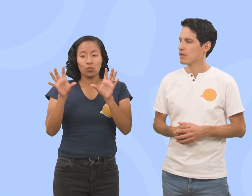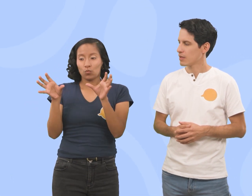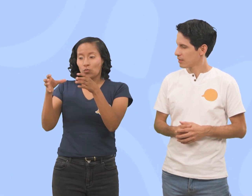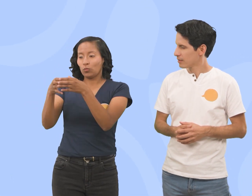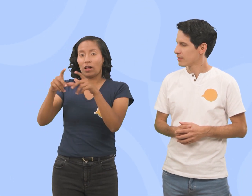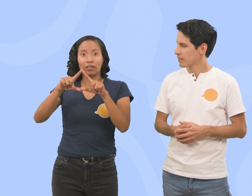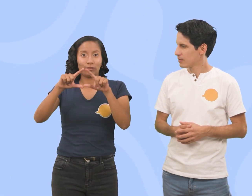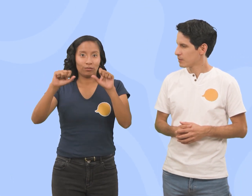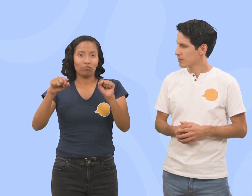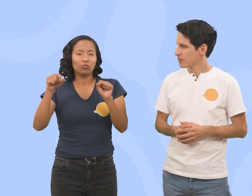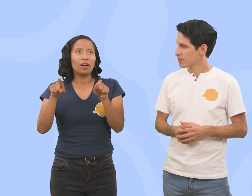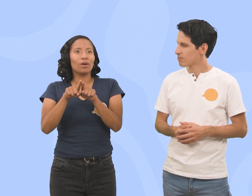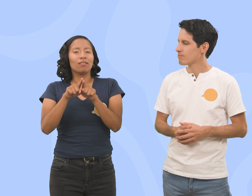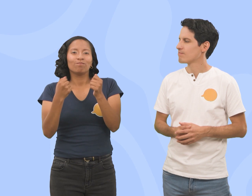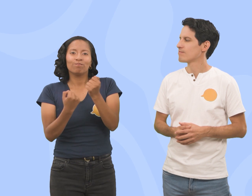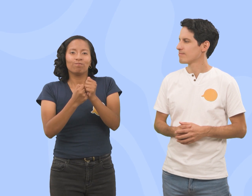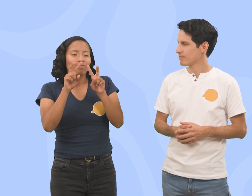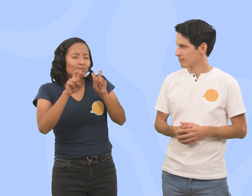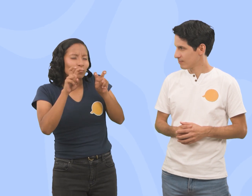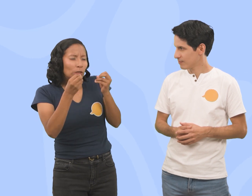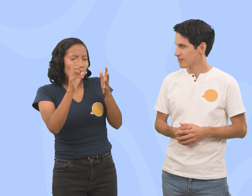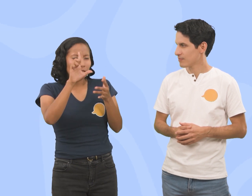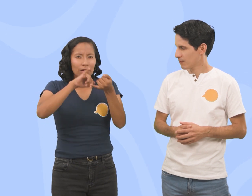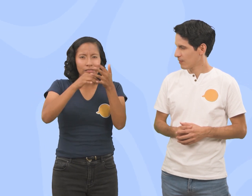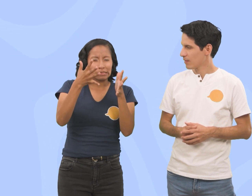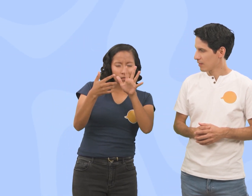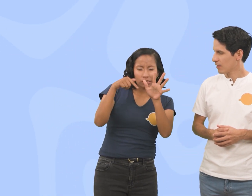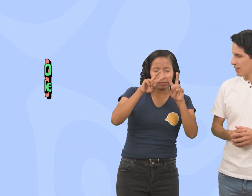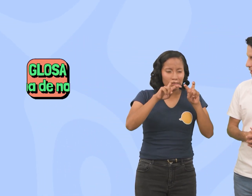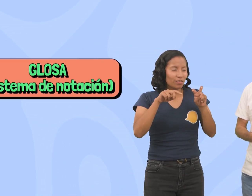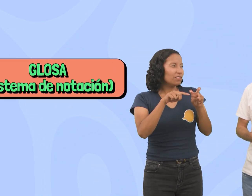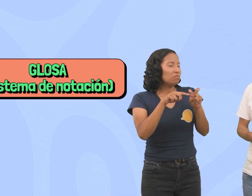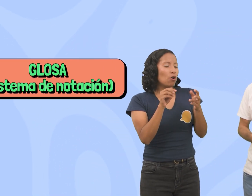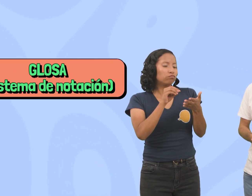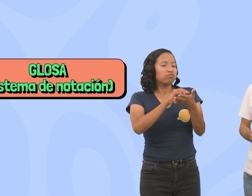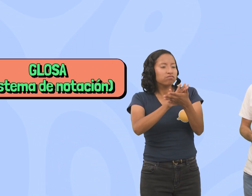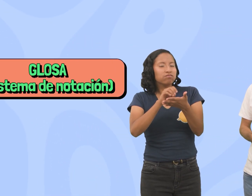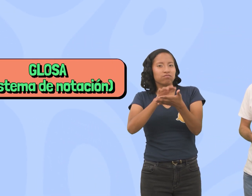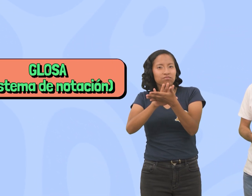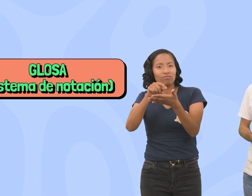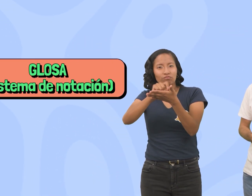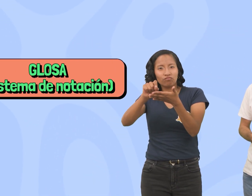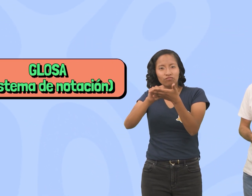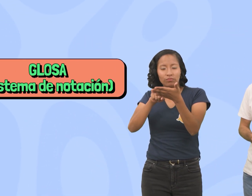Los lingüistas, para poder estudiarla, han creado un sistema de notación